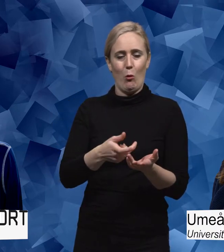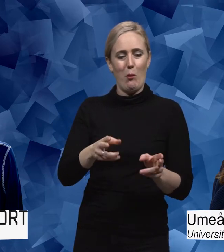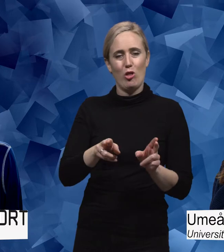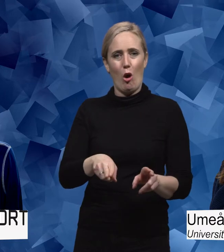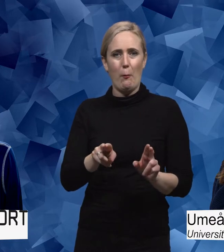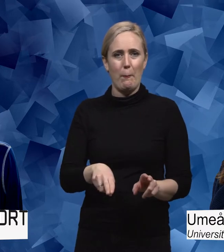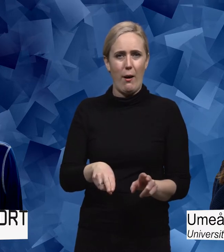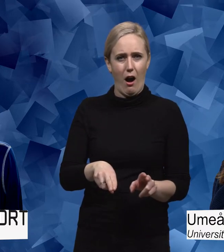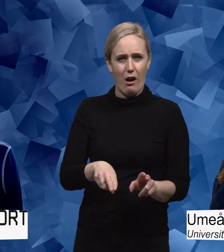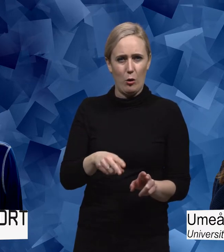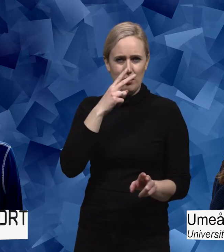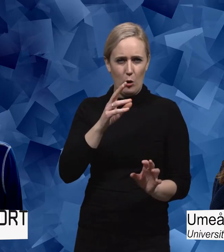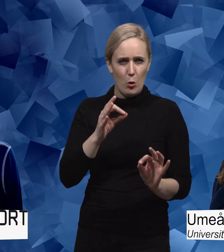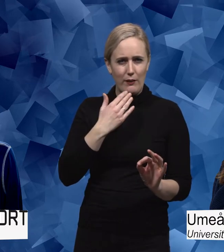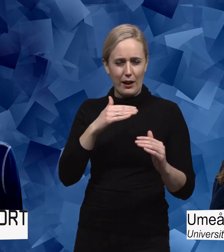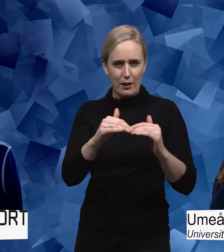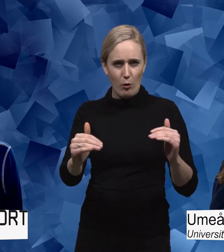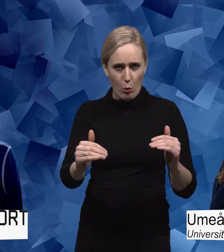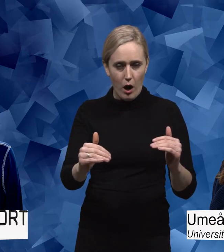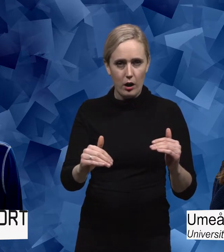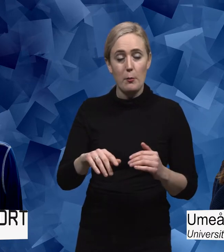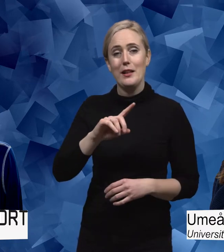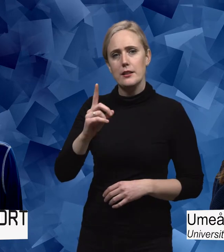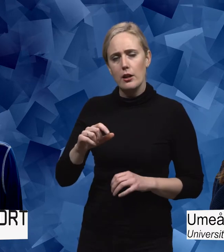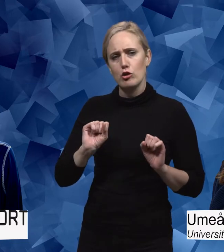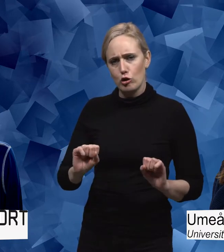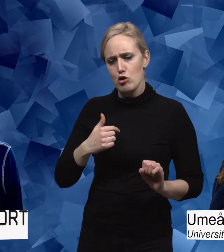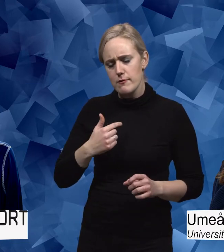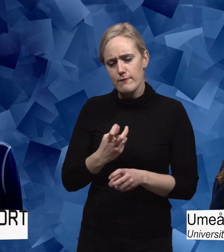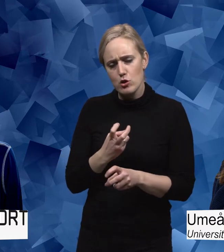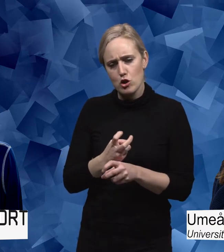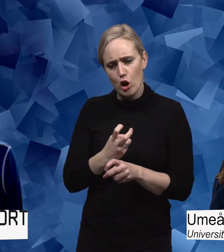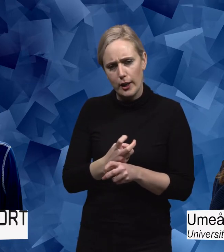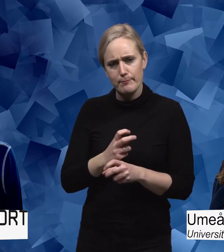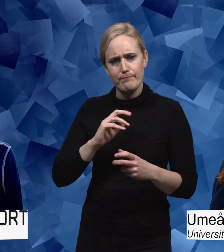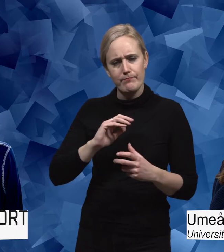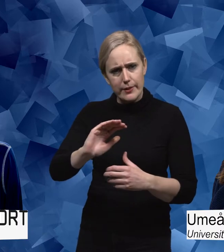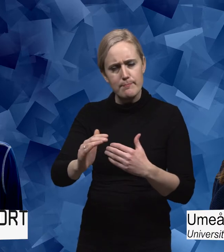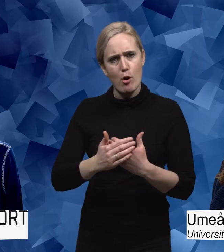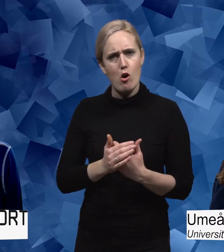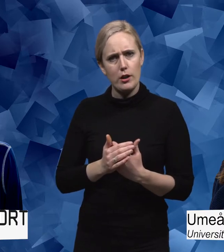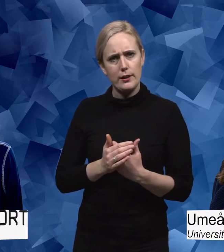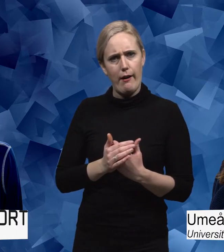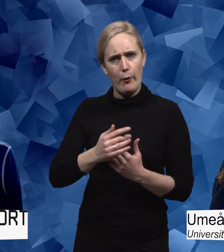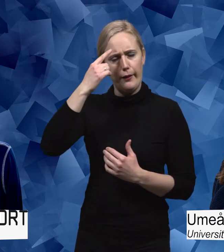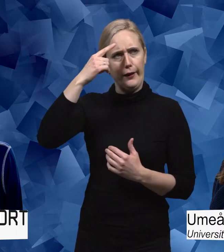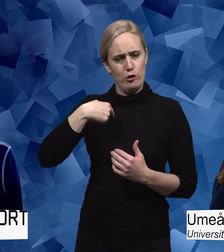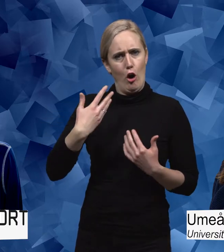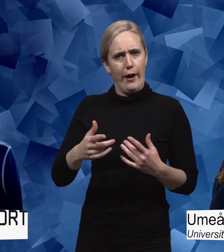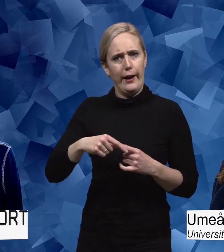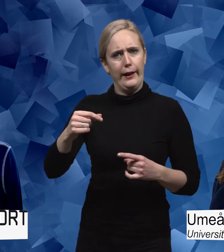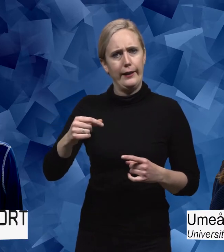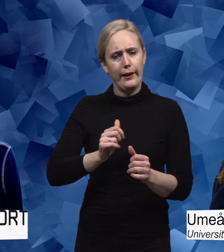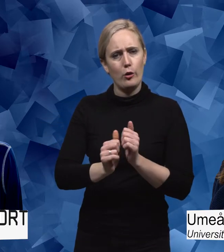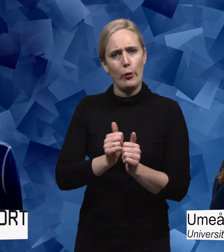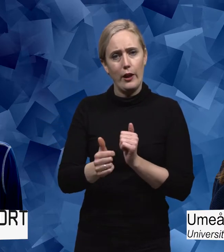bedömning av funktionsnedsättning. Men sen ska man ju liksom återövra den där möjligheten att också vara elitidrottare. För